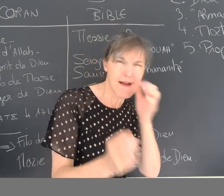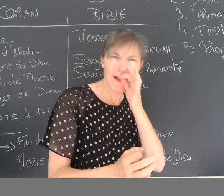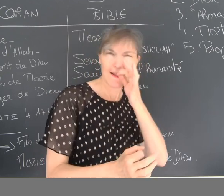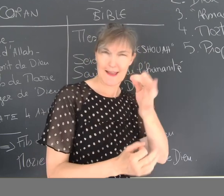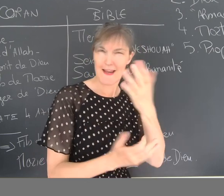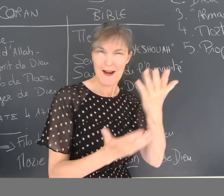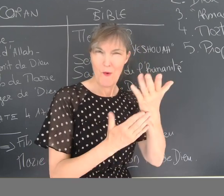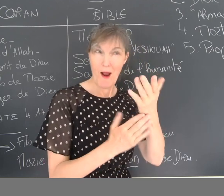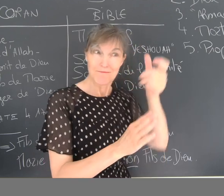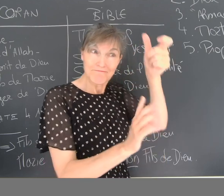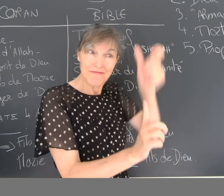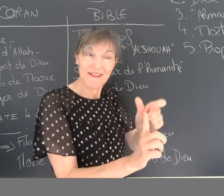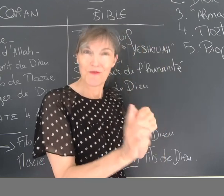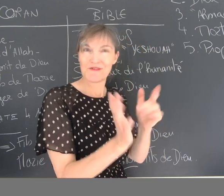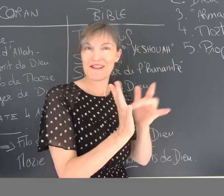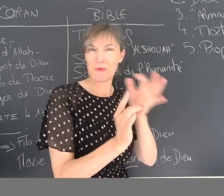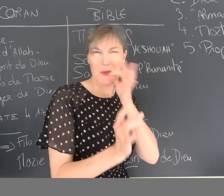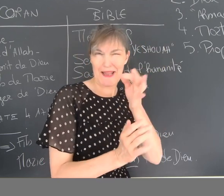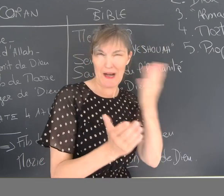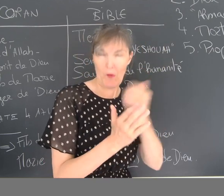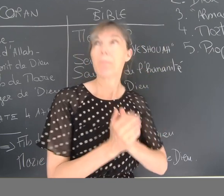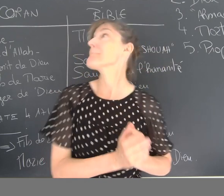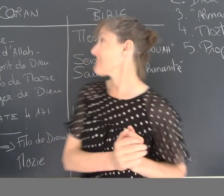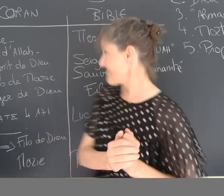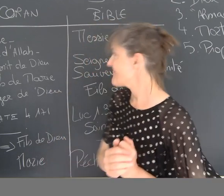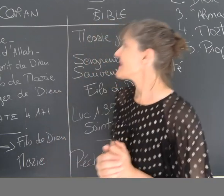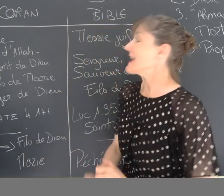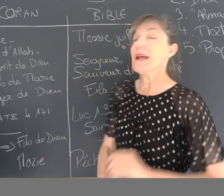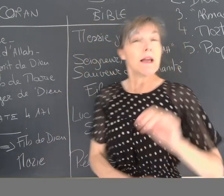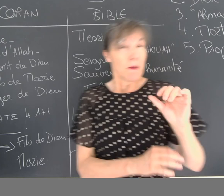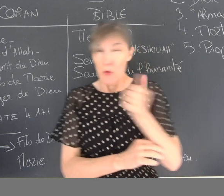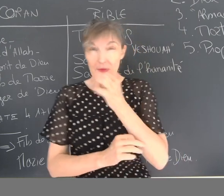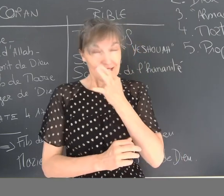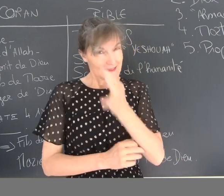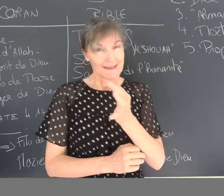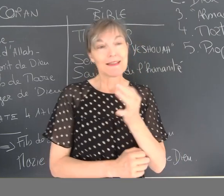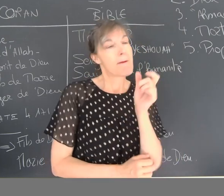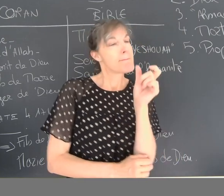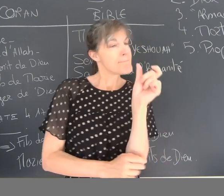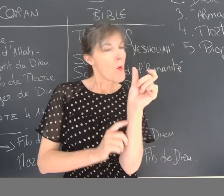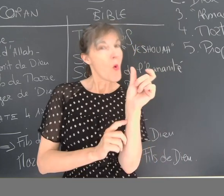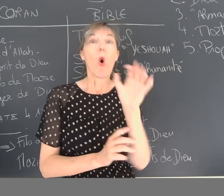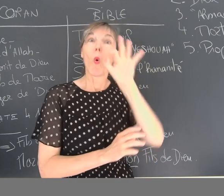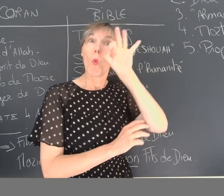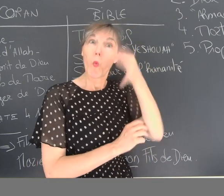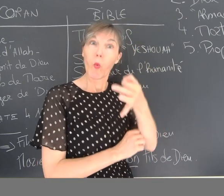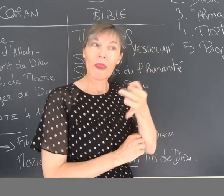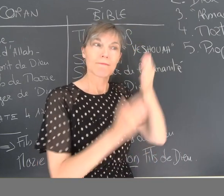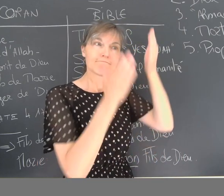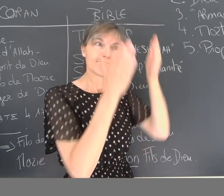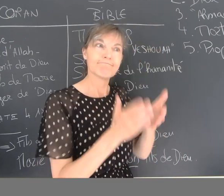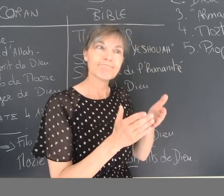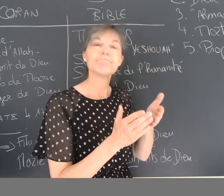Tout d'abord, au sein même du courant, on parle de Jésus. En premier, on dit que Jésus, oui,